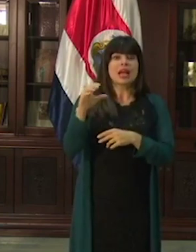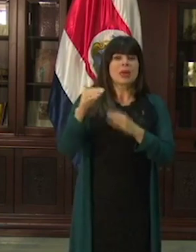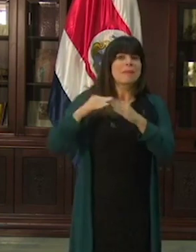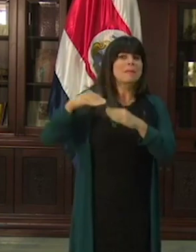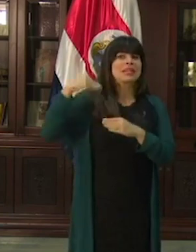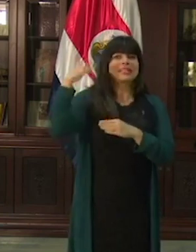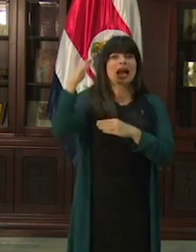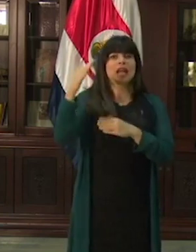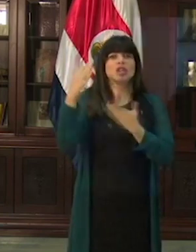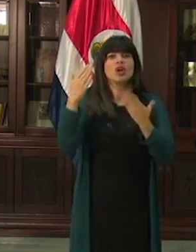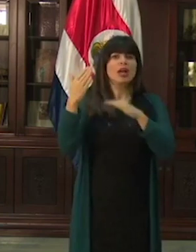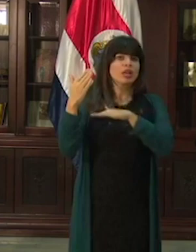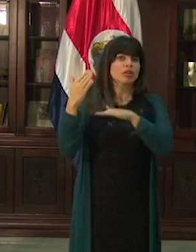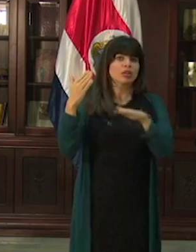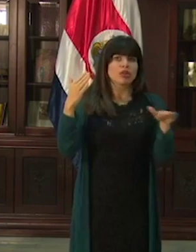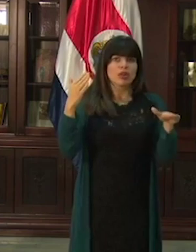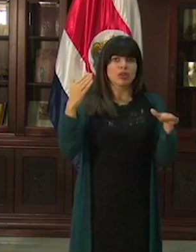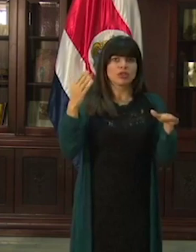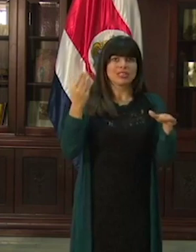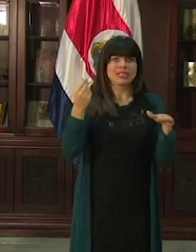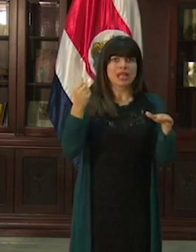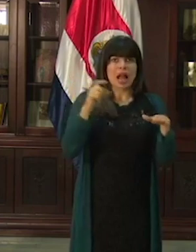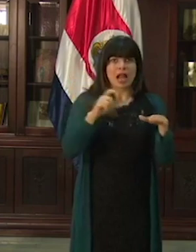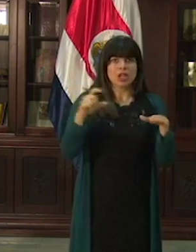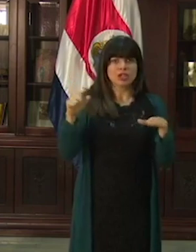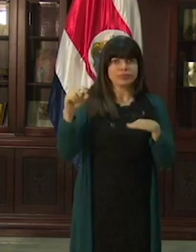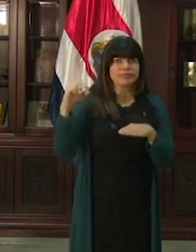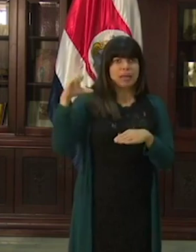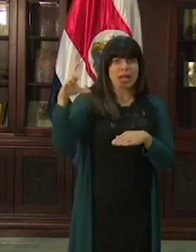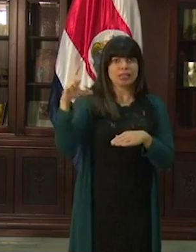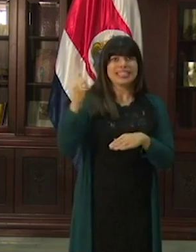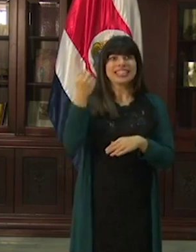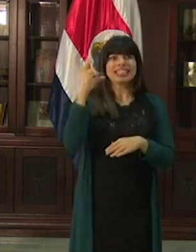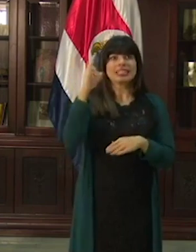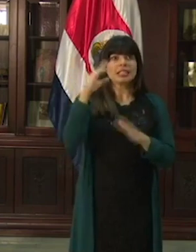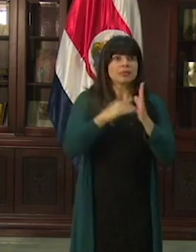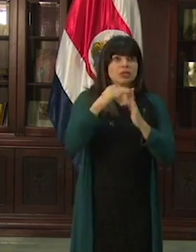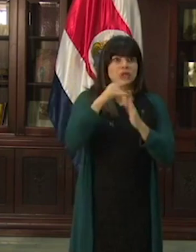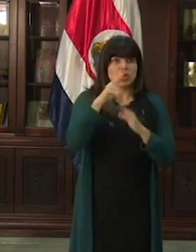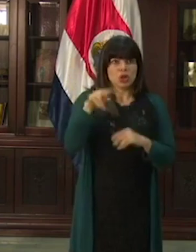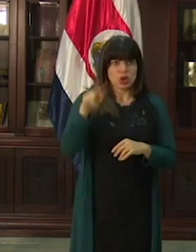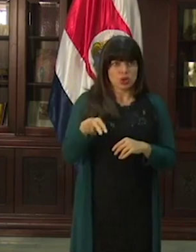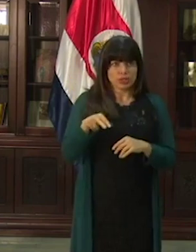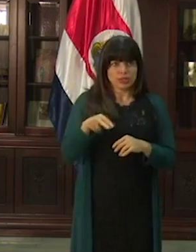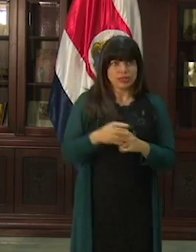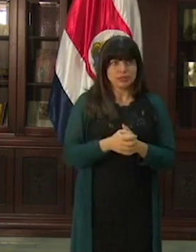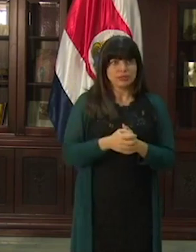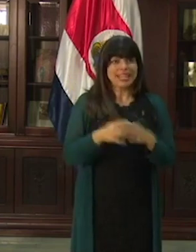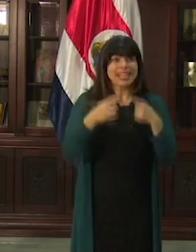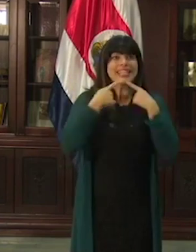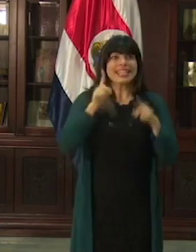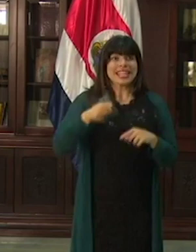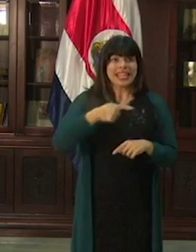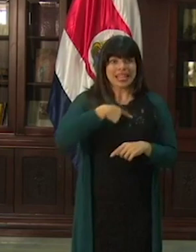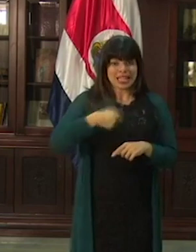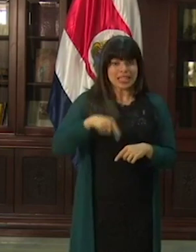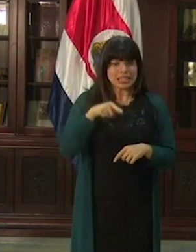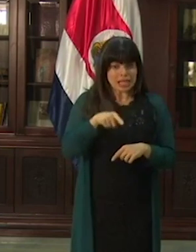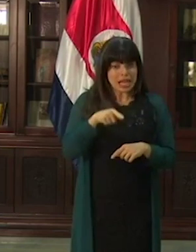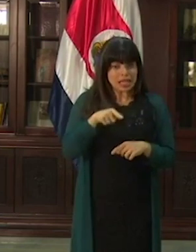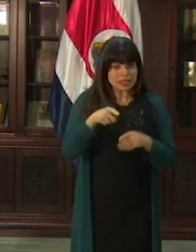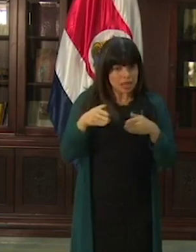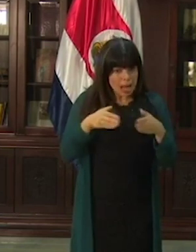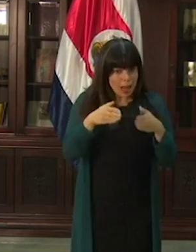más alto de toda la escala salarial de 17 millones de colones. La directriz iba